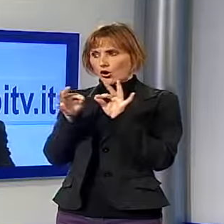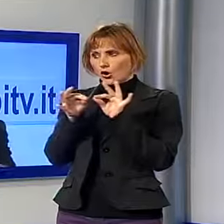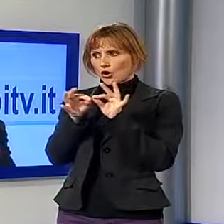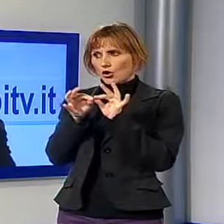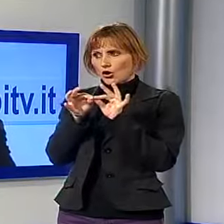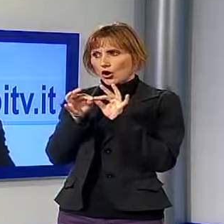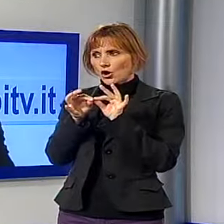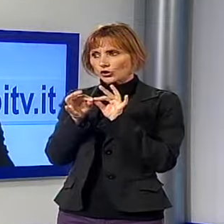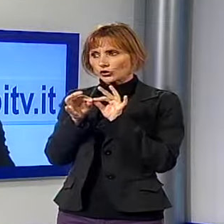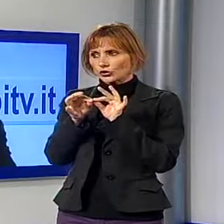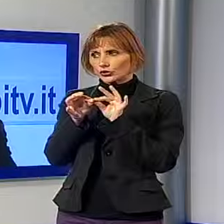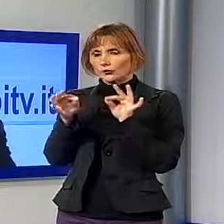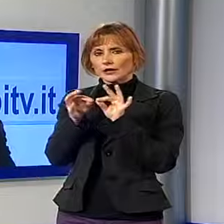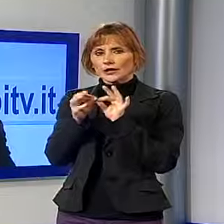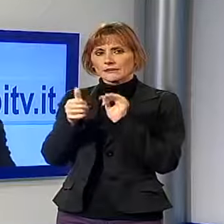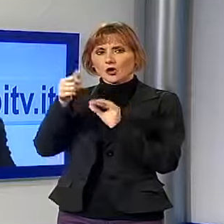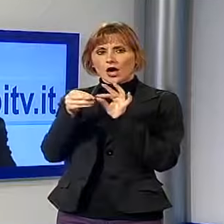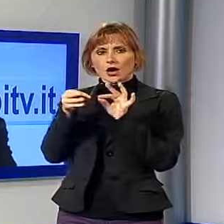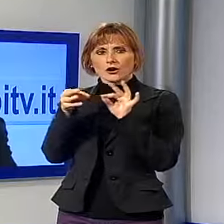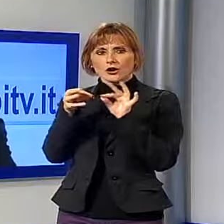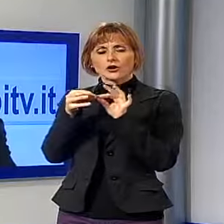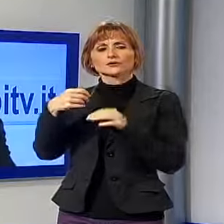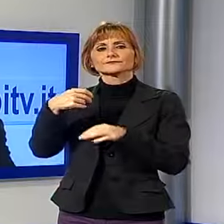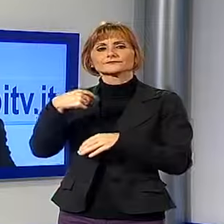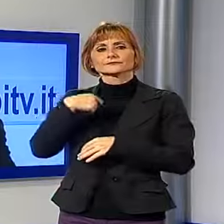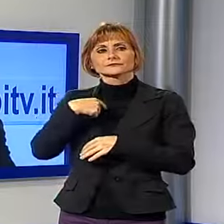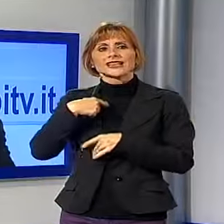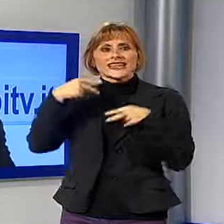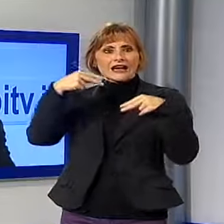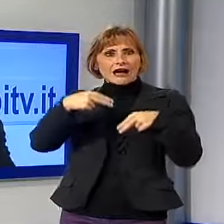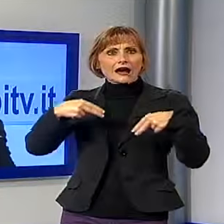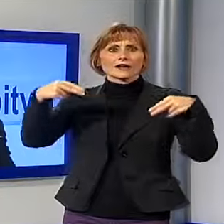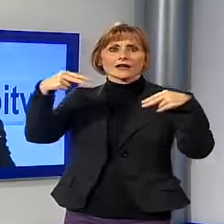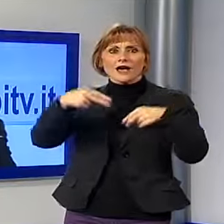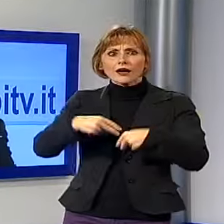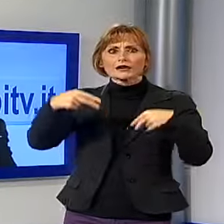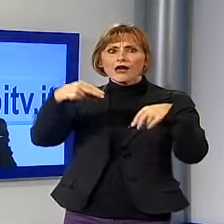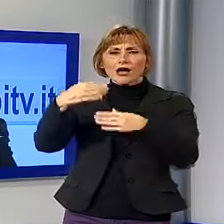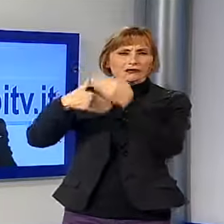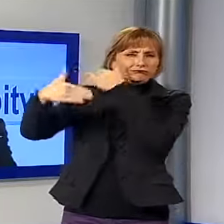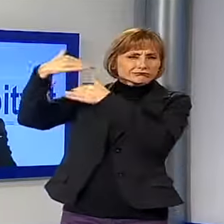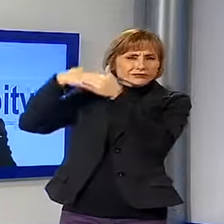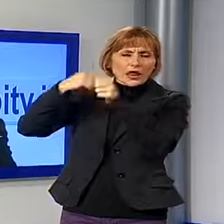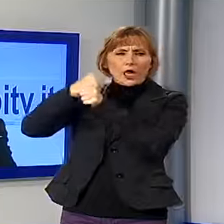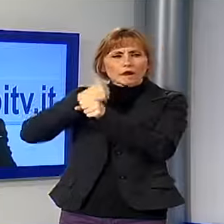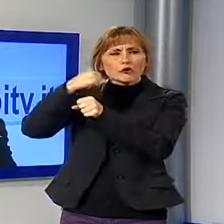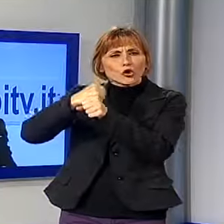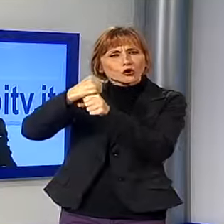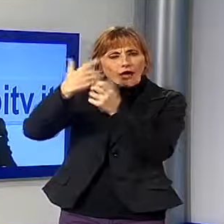io avevo lavorato per anni per poterlo ottenere, quindi è comunque una